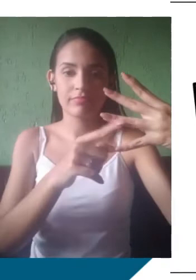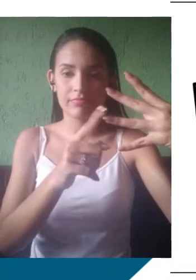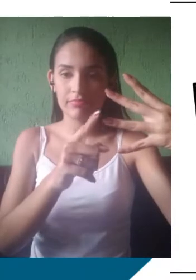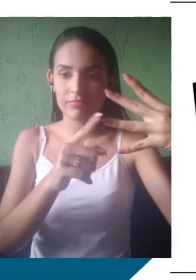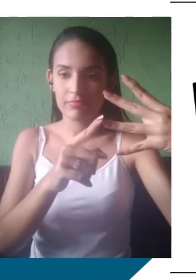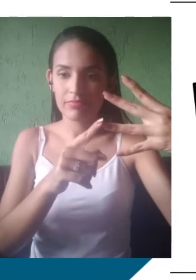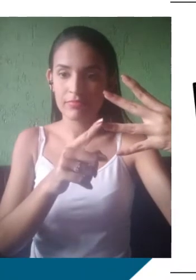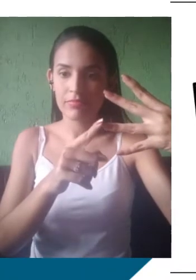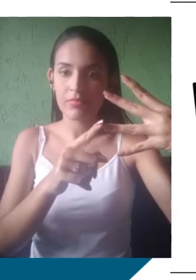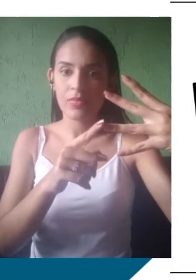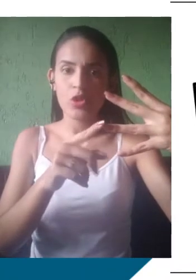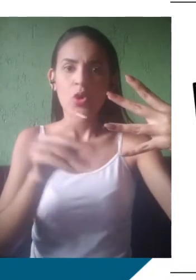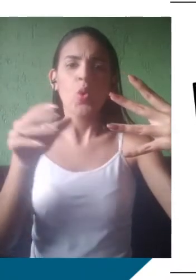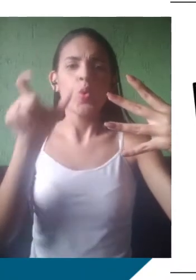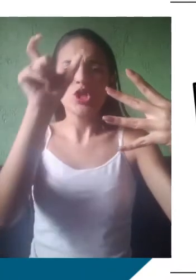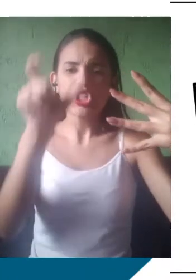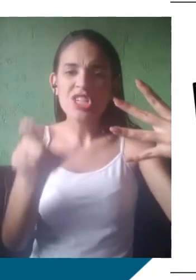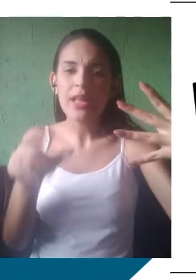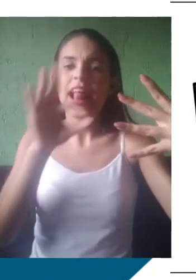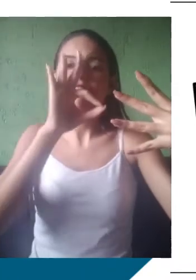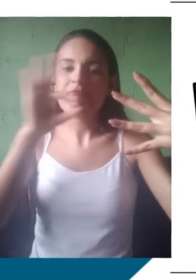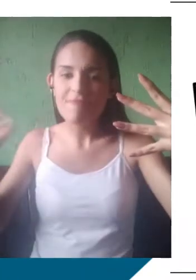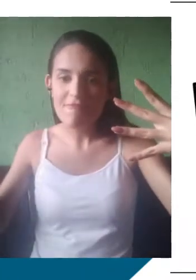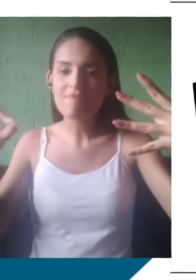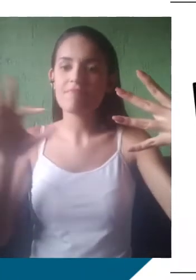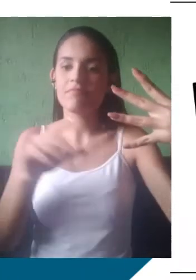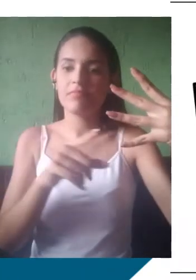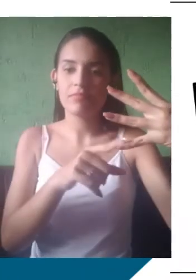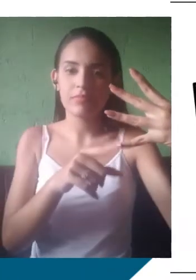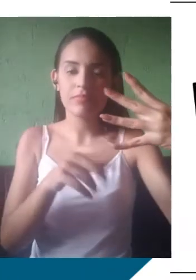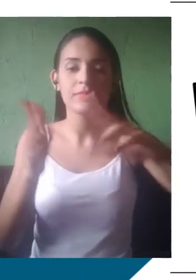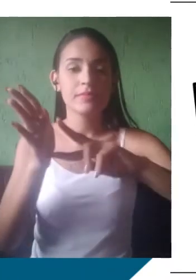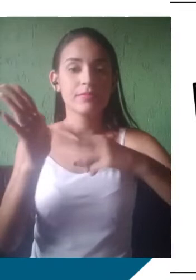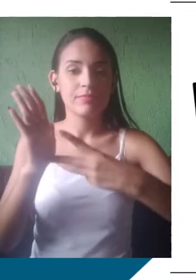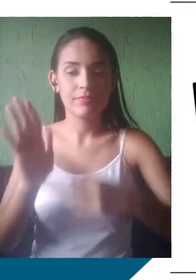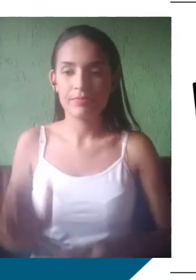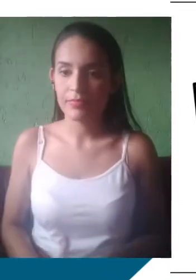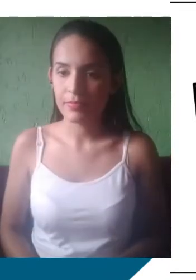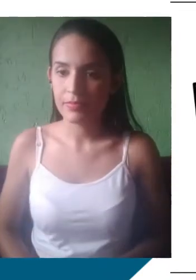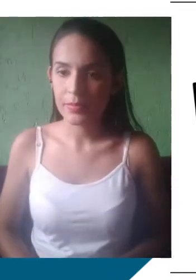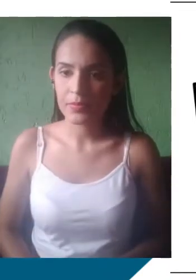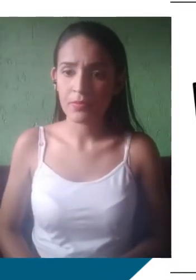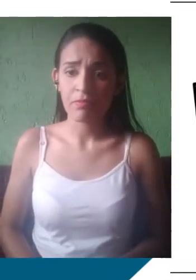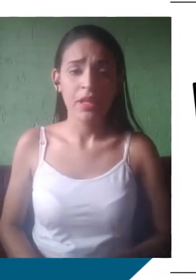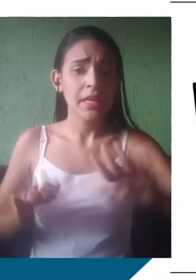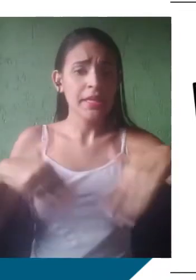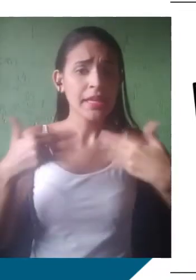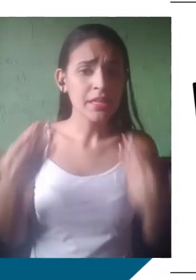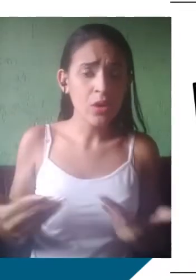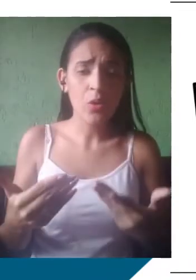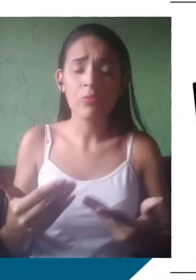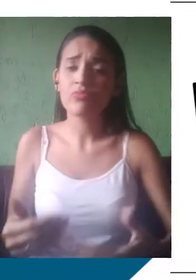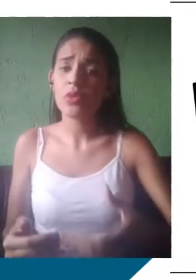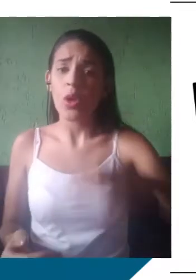português que se falava aqui no Brasil no século XVII é bem diferente em alguns aspectos do português que